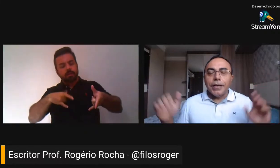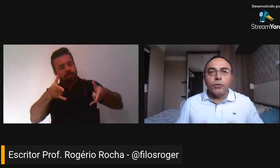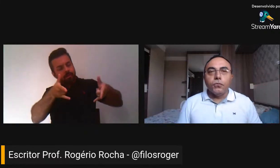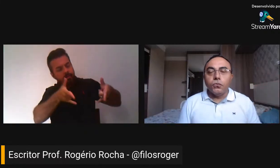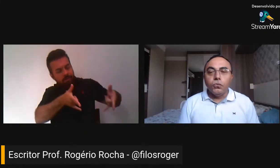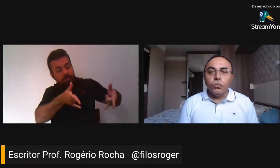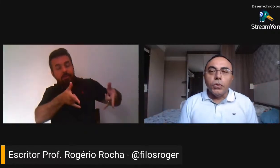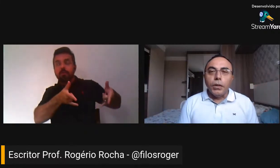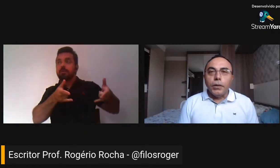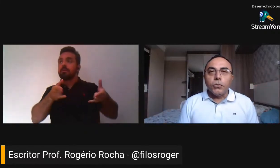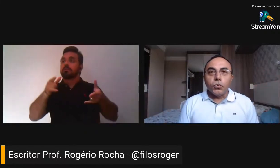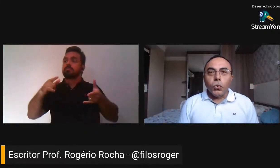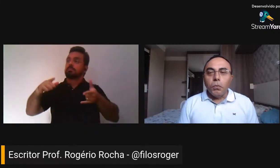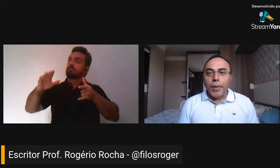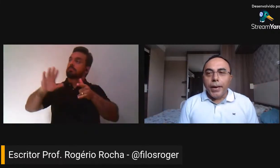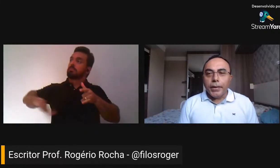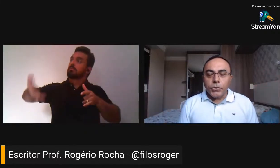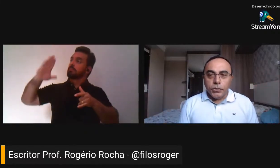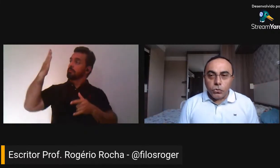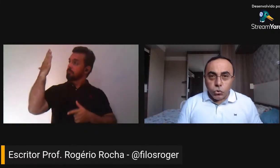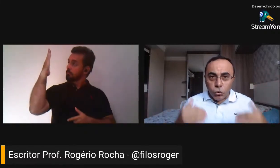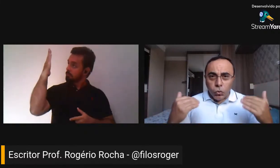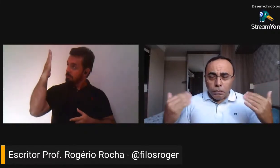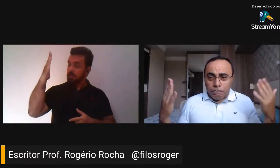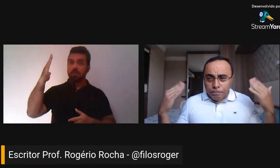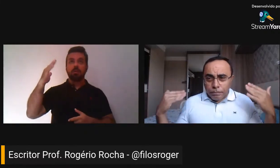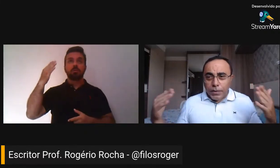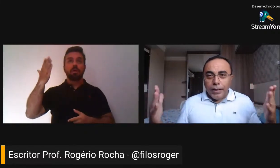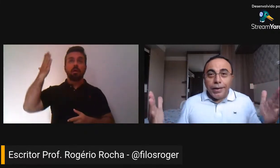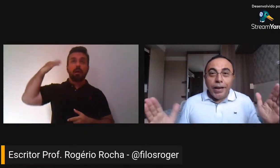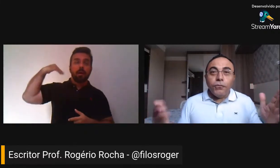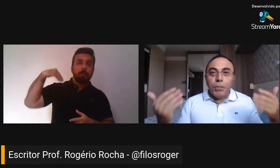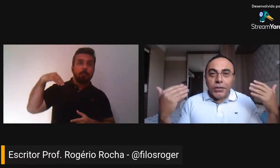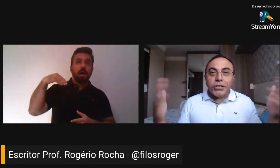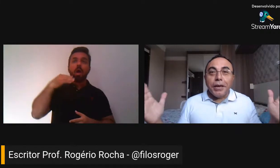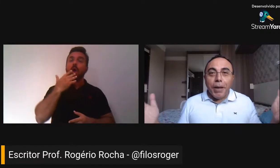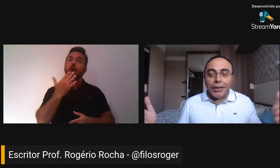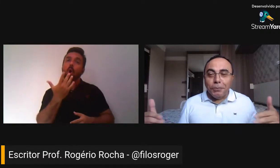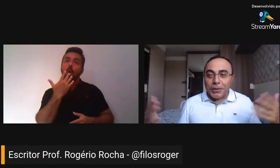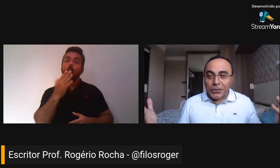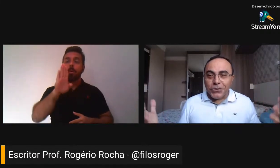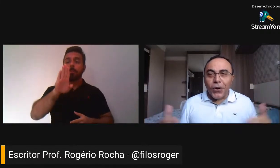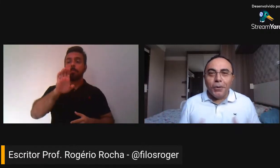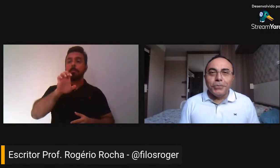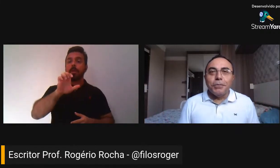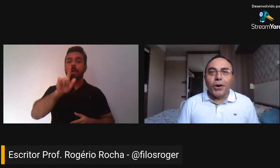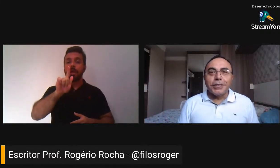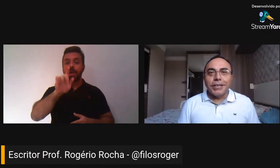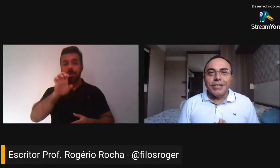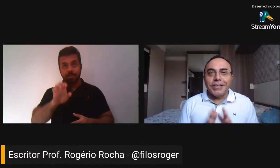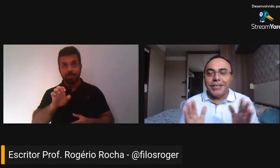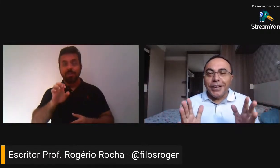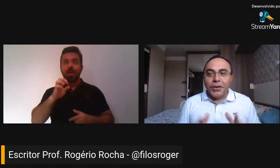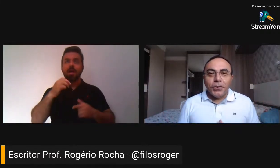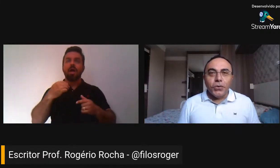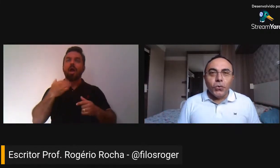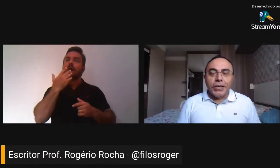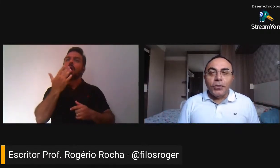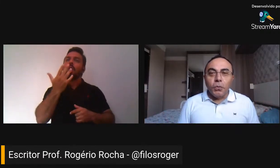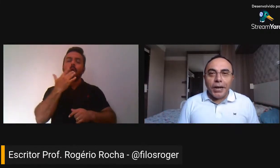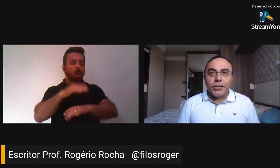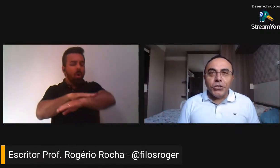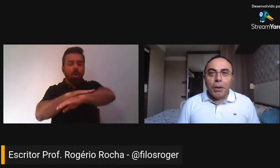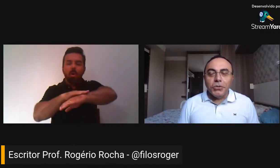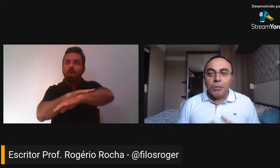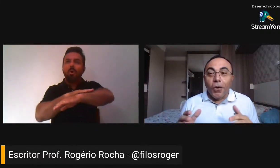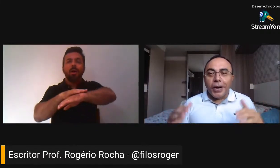paredes lá no fundo, num tom bege. Eu sou levemente queimado pelo sol, embora tenha assim, o